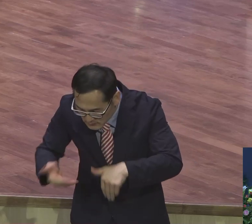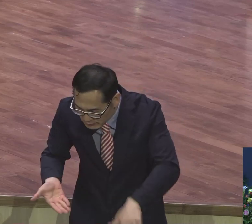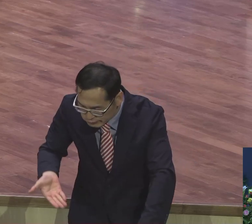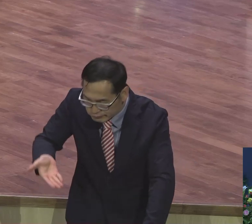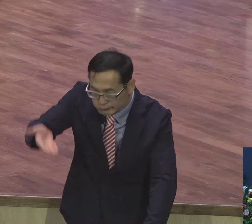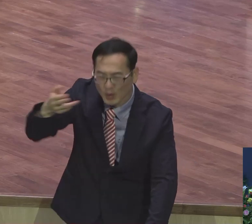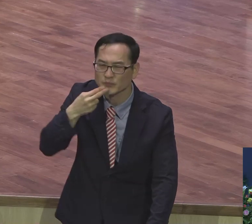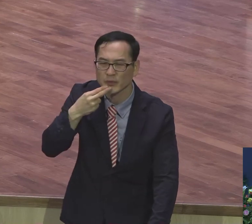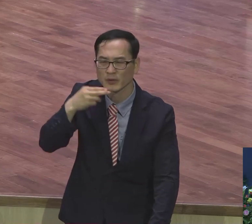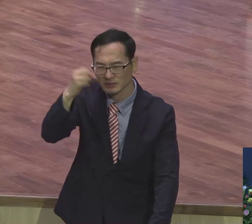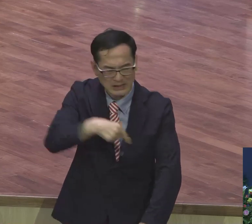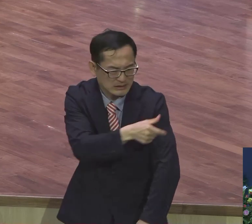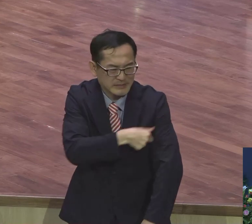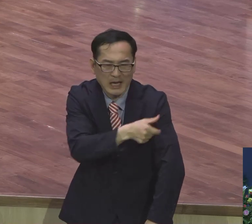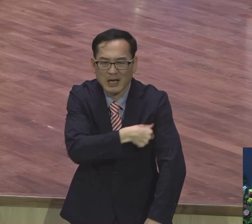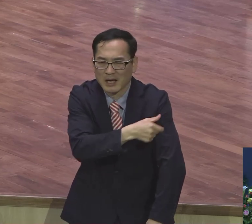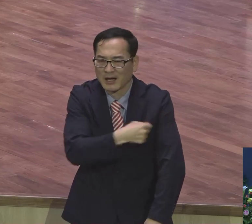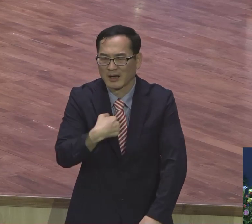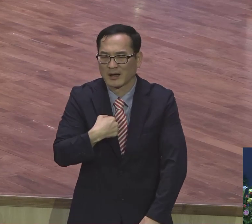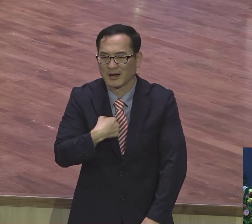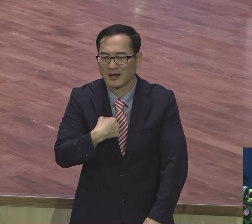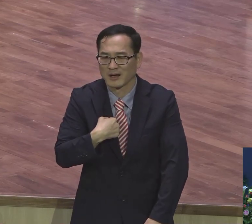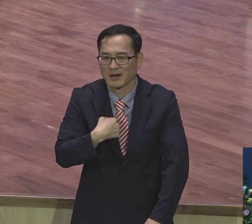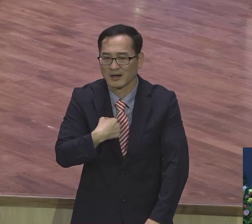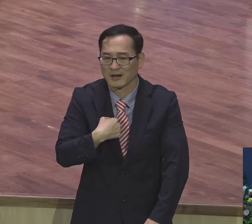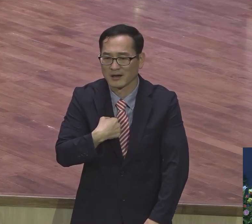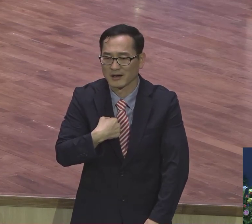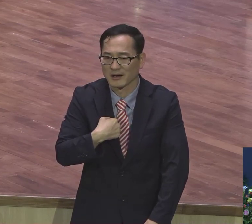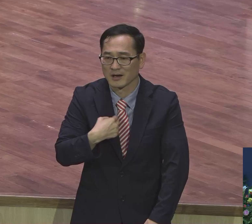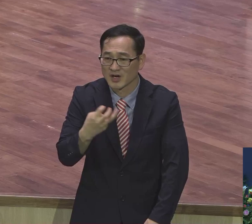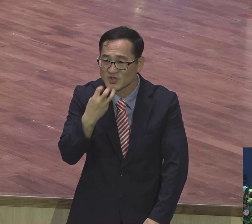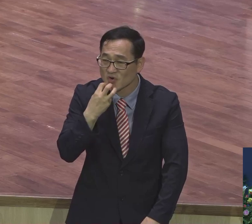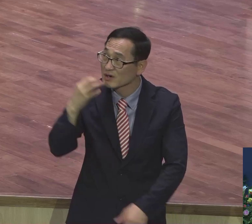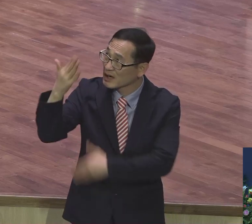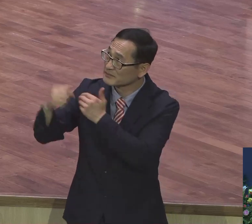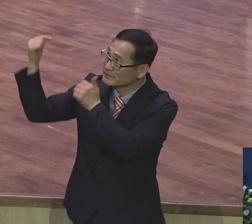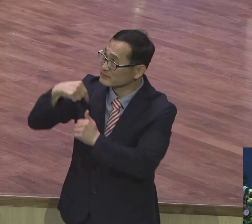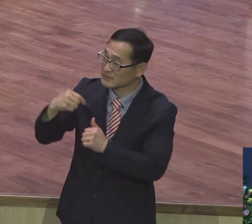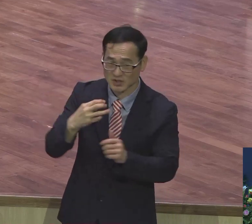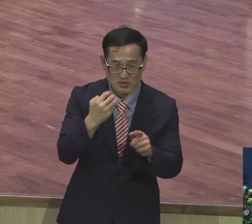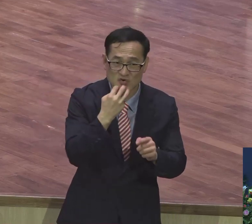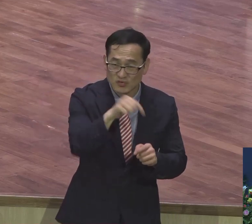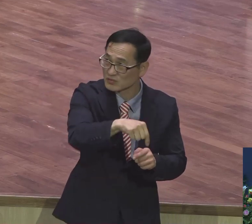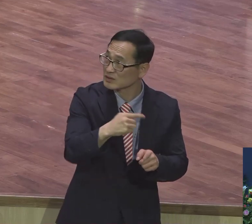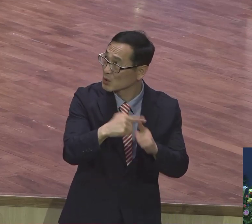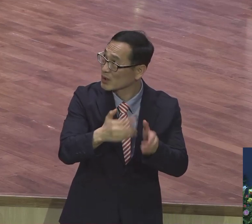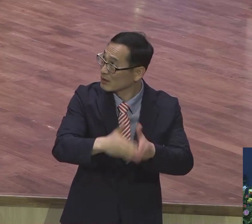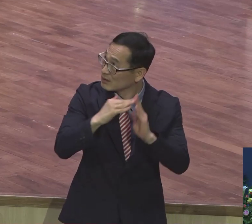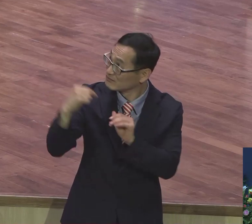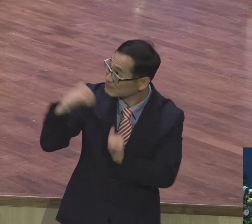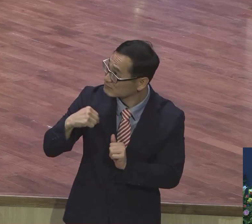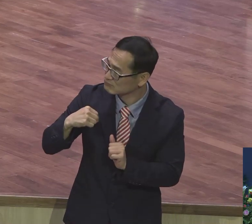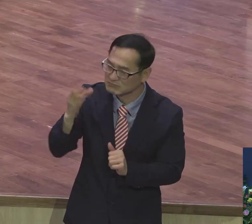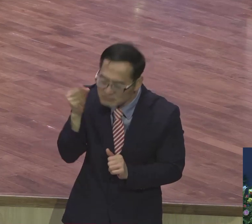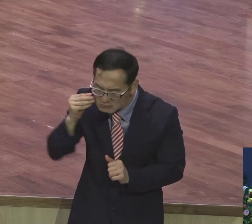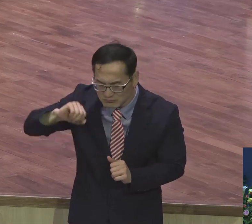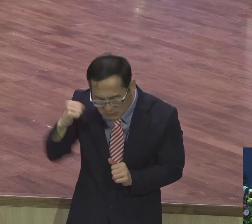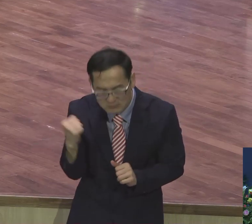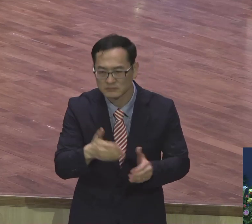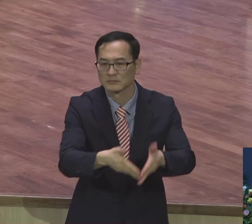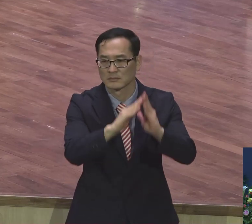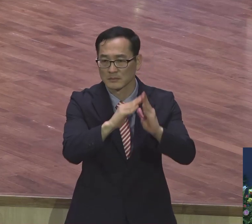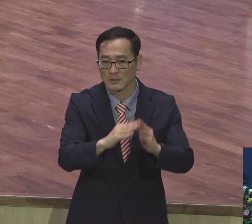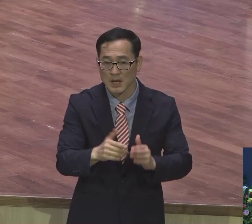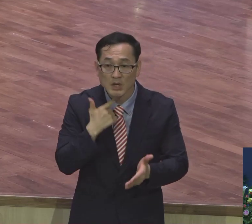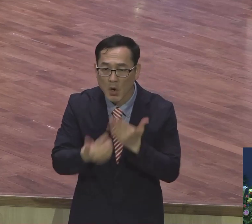서울에 와서 부산 촌놈이 서울에 와서 하나님 가래에서 갔고 개척하자 개척을 한 것이 한 번도 안